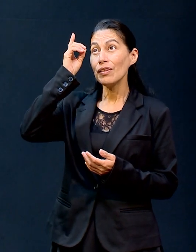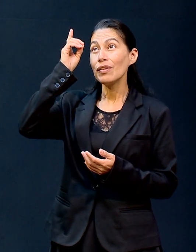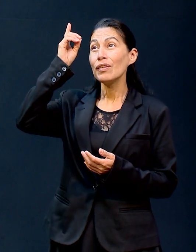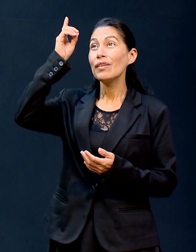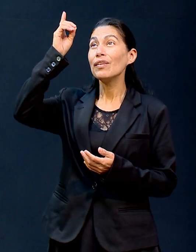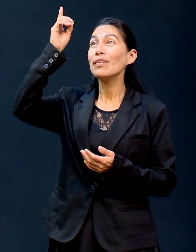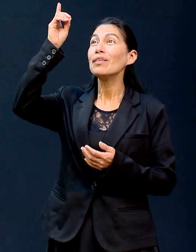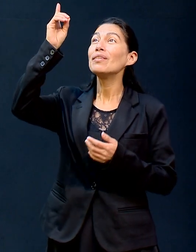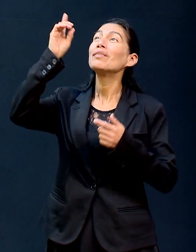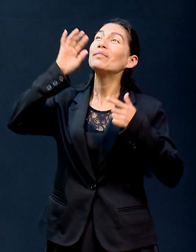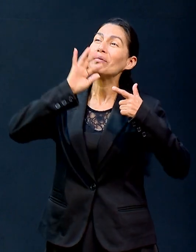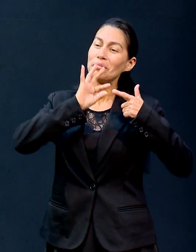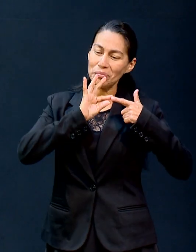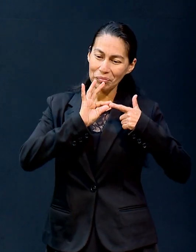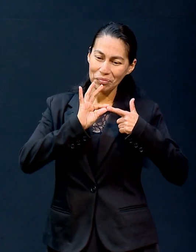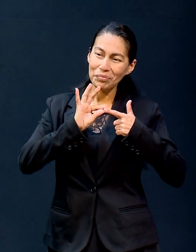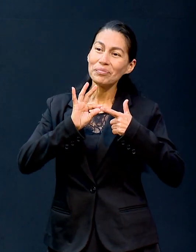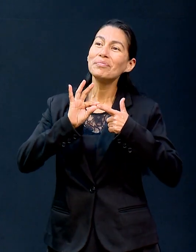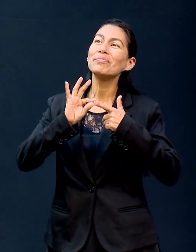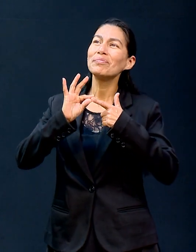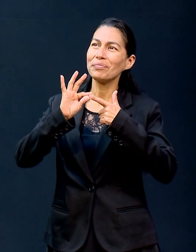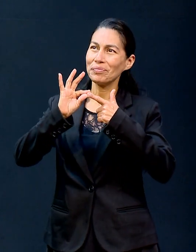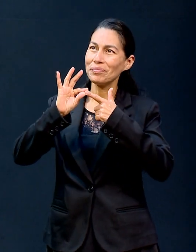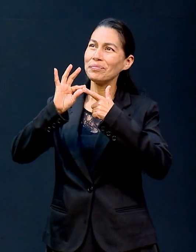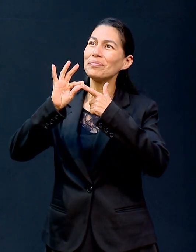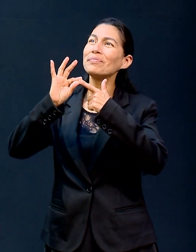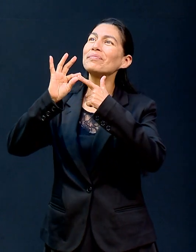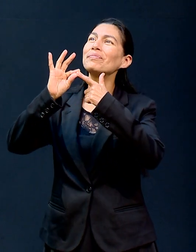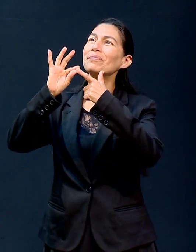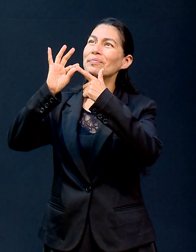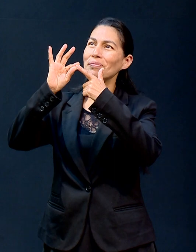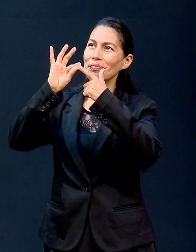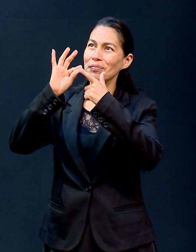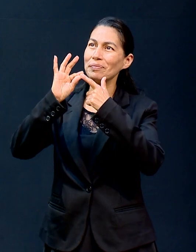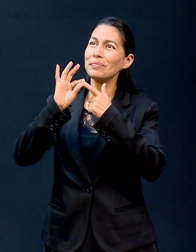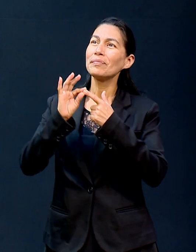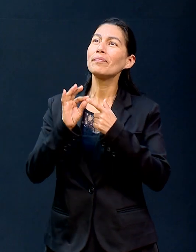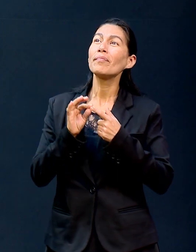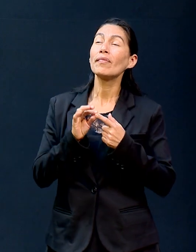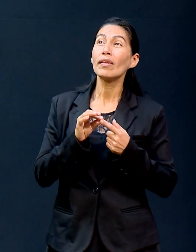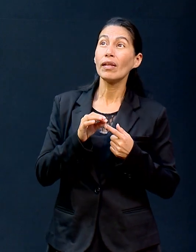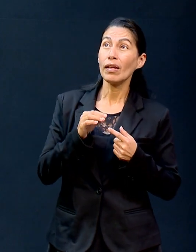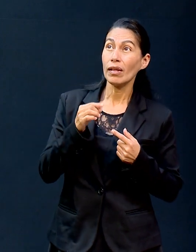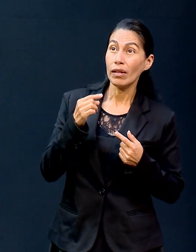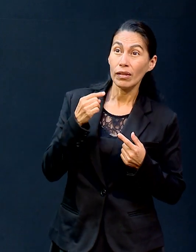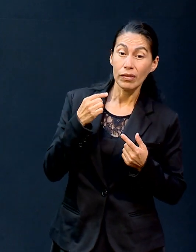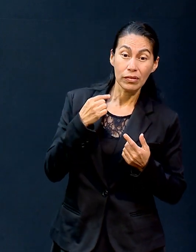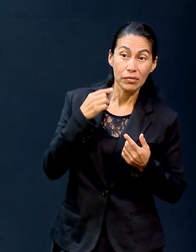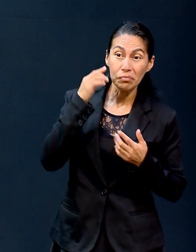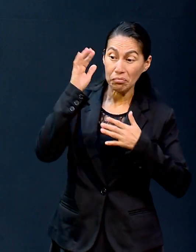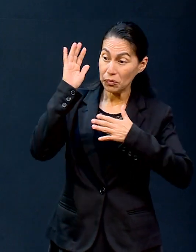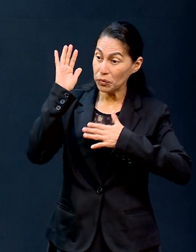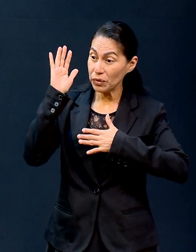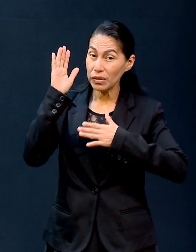las cosas no me salieron bien me adelanté y me equivoqué